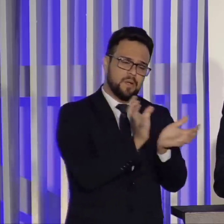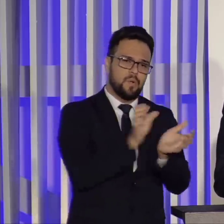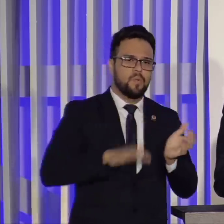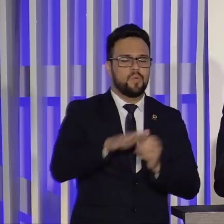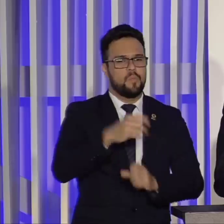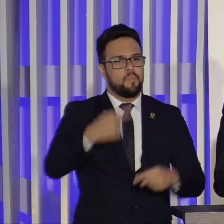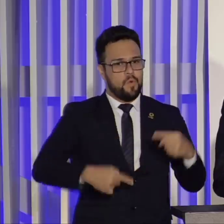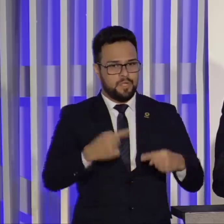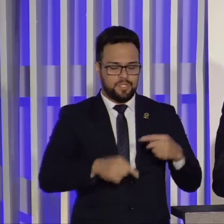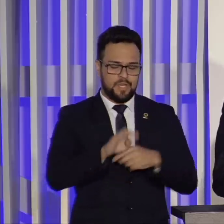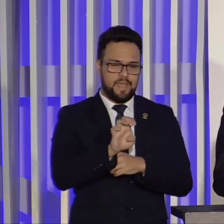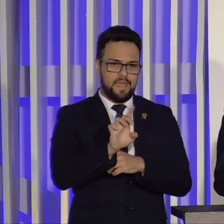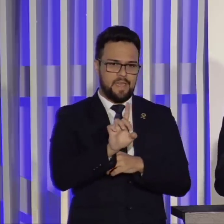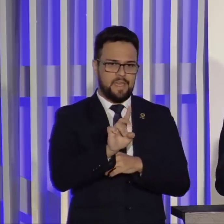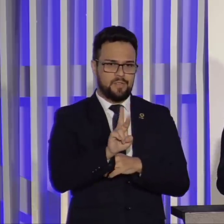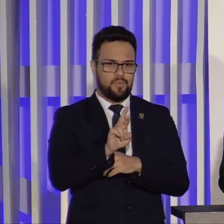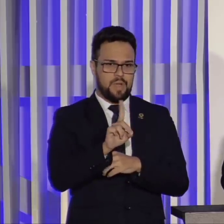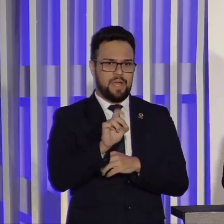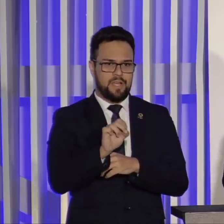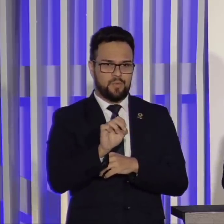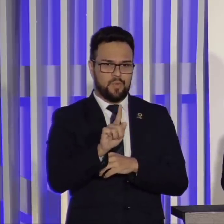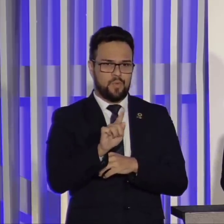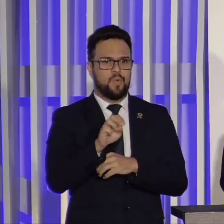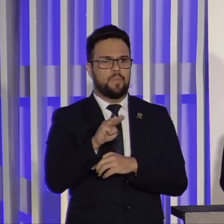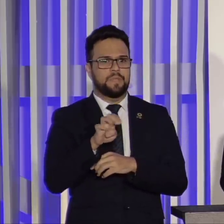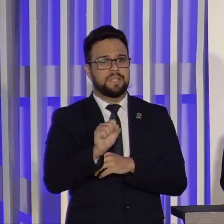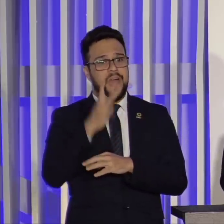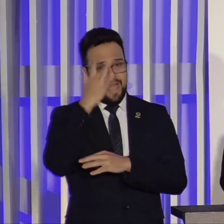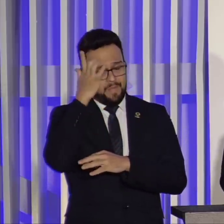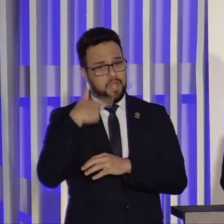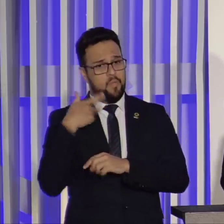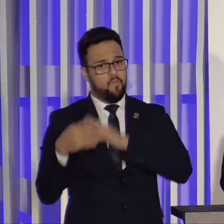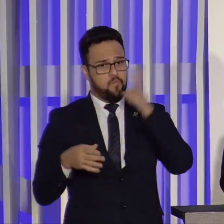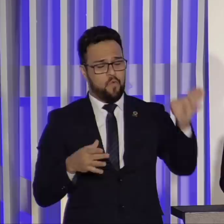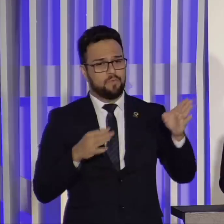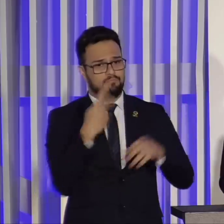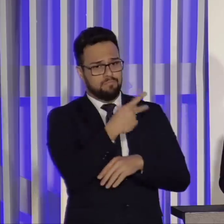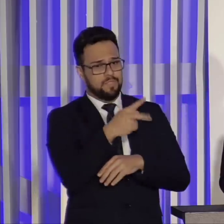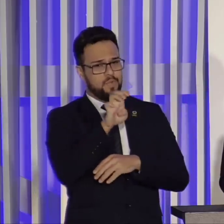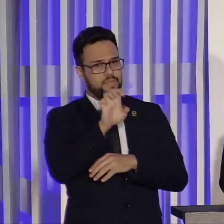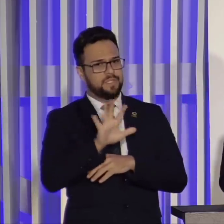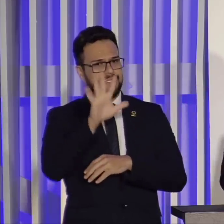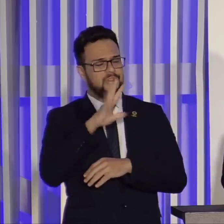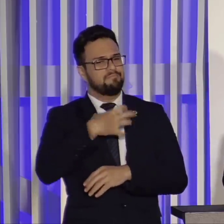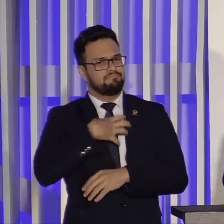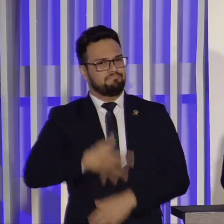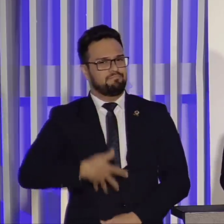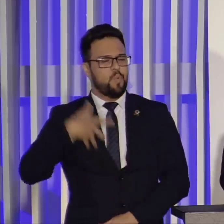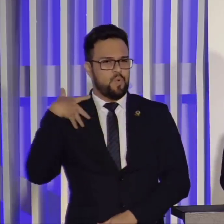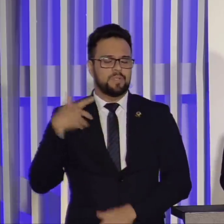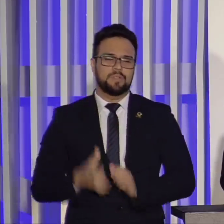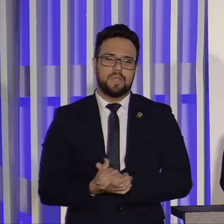que amanhã estarei no seu Estado, com muita honra, que reconheceu a necessidade